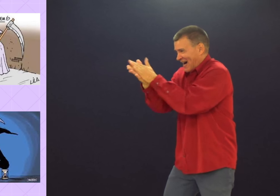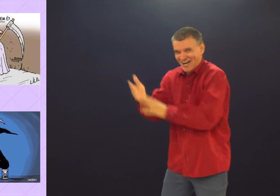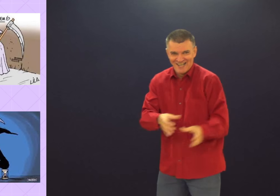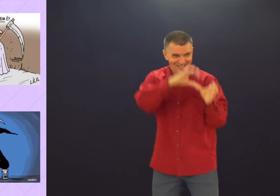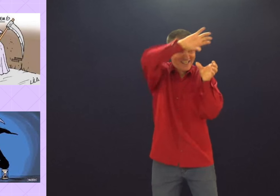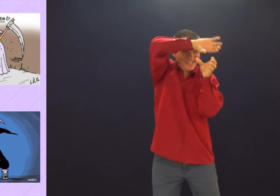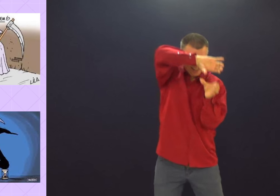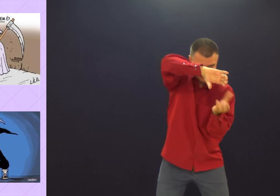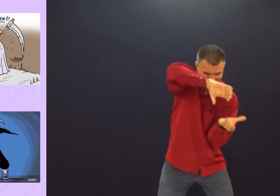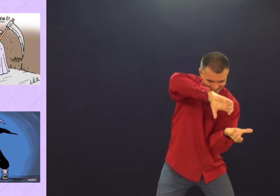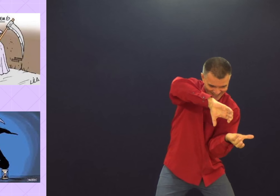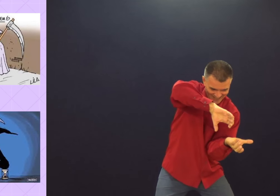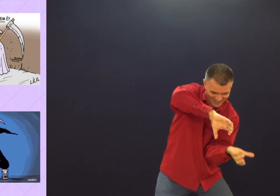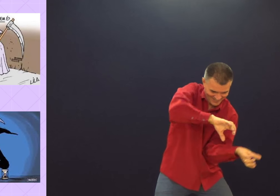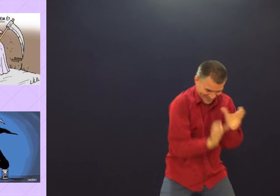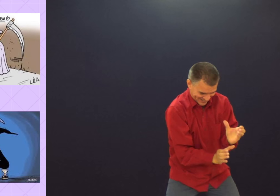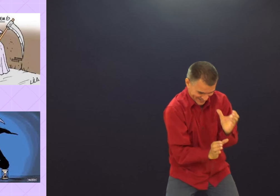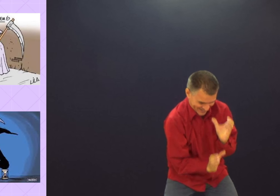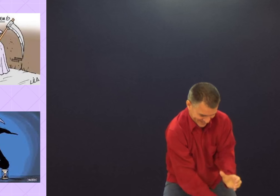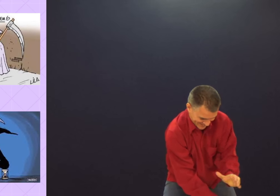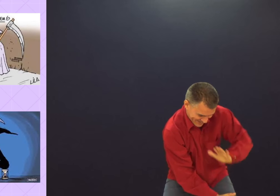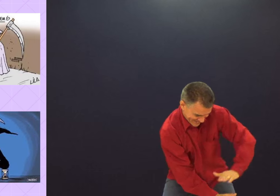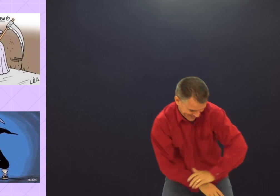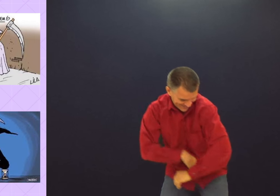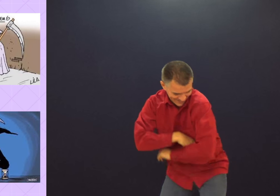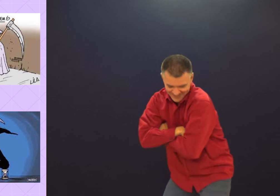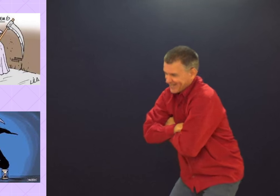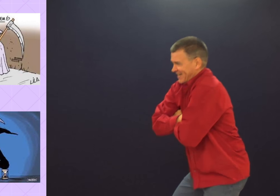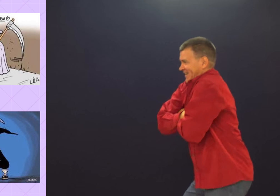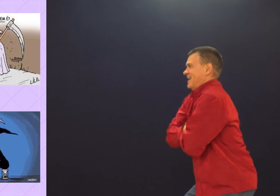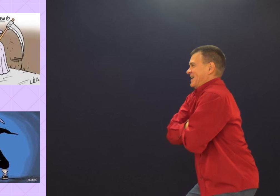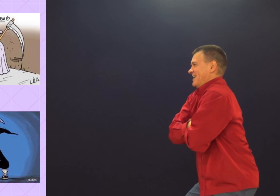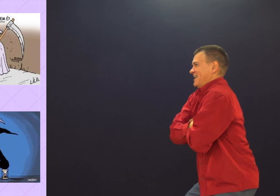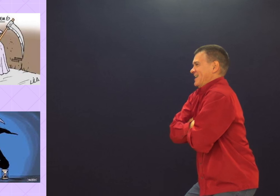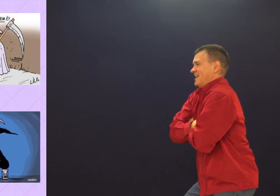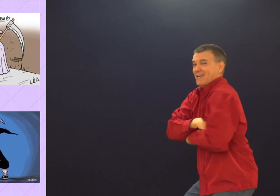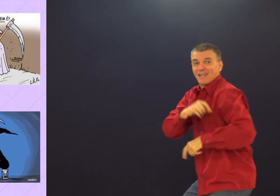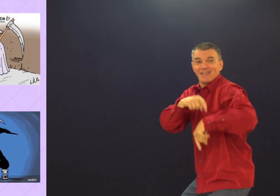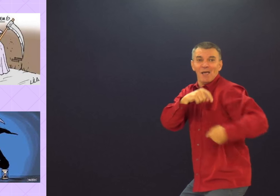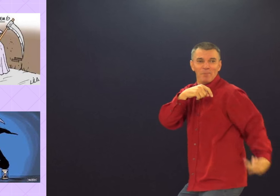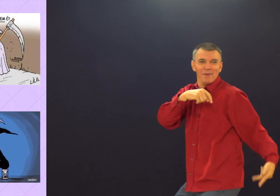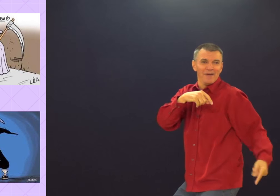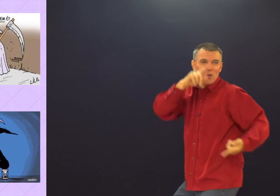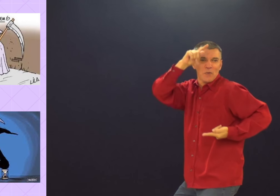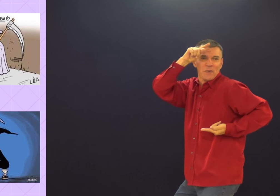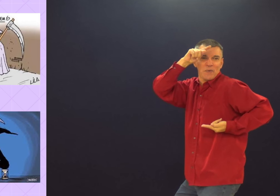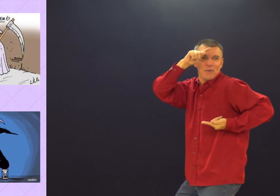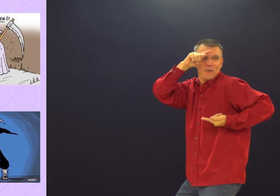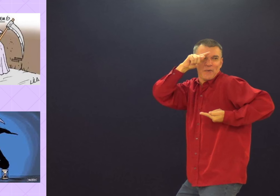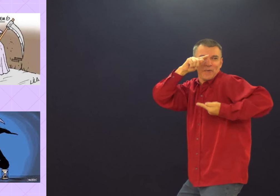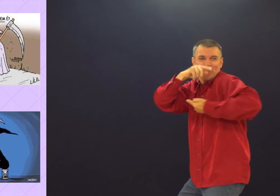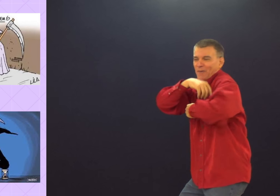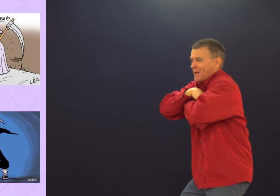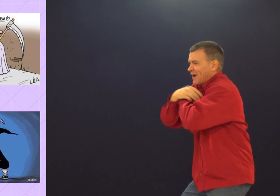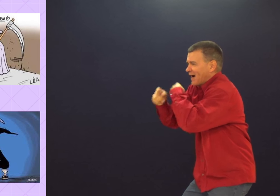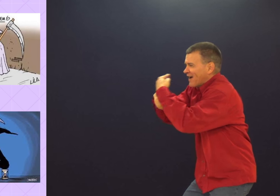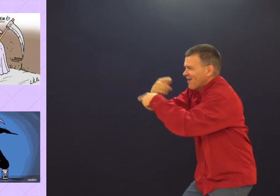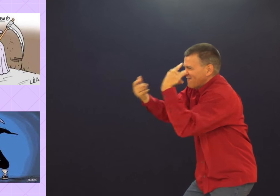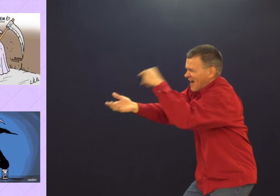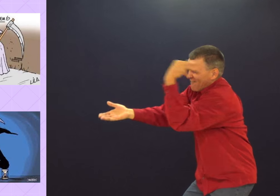Aí vem aquilo que está obcecando a pessoa. Está matando a pessoa. Vamos lá. Vamos redobrar a dose. Aí vira a ampulheta do tempo, sabe? A ampulheta. E o tempo da pessoa está